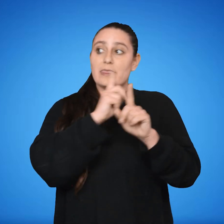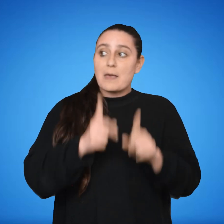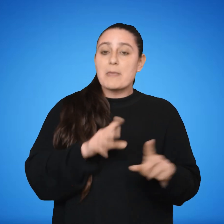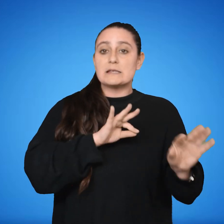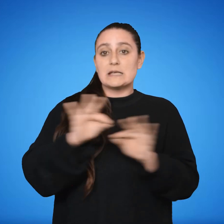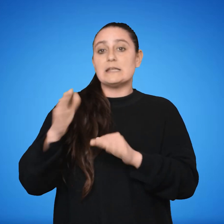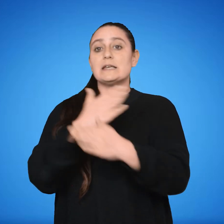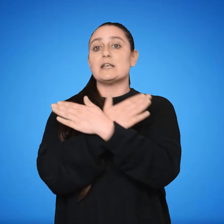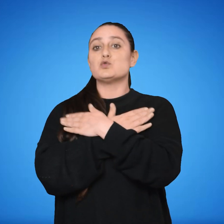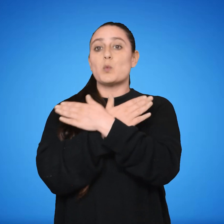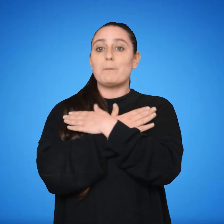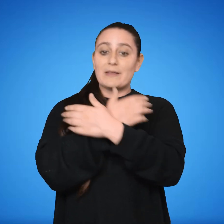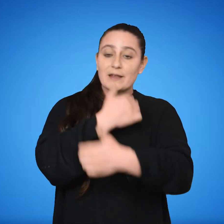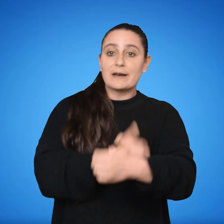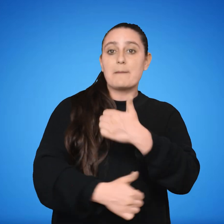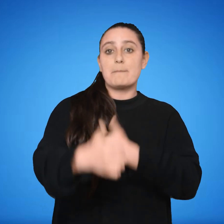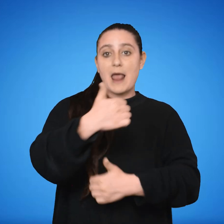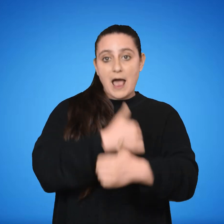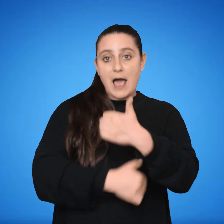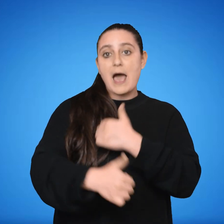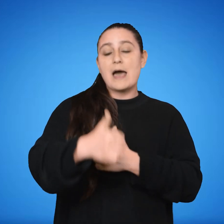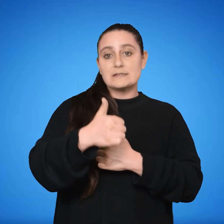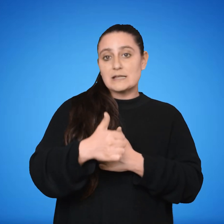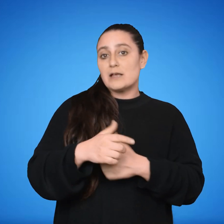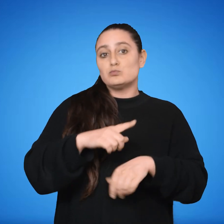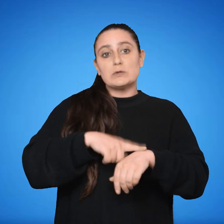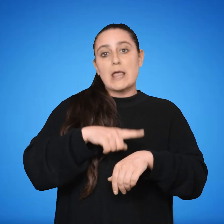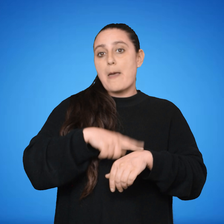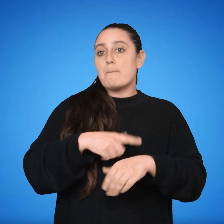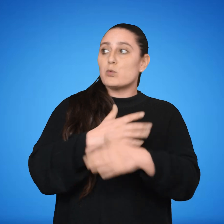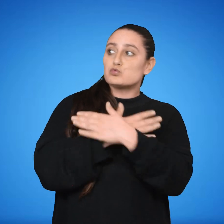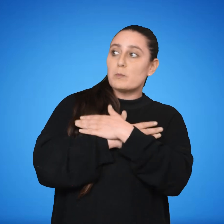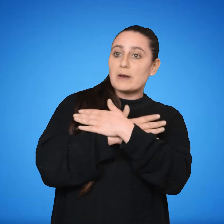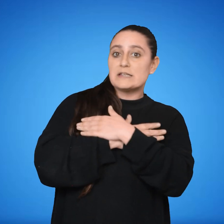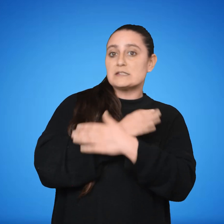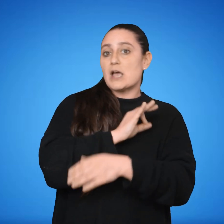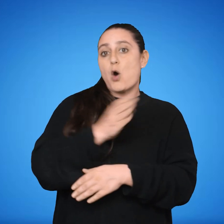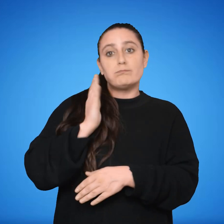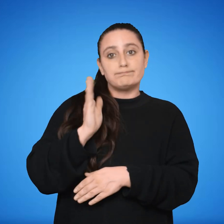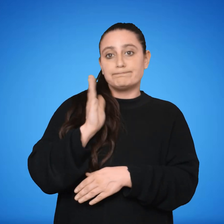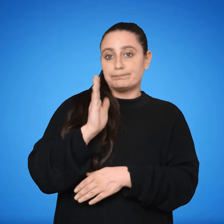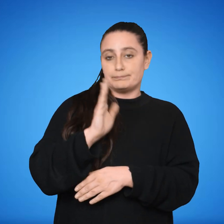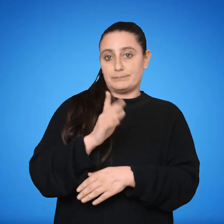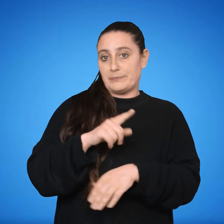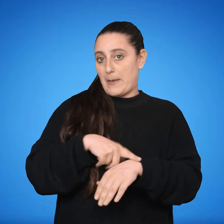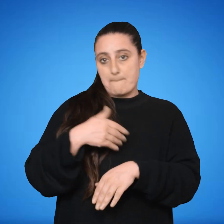se elijan suplentes que los reemplazarán en caso de vacancia temporal o definitiva. Artículo ley,